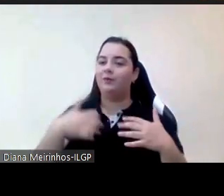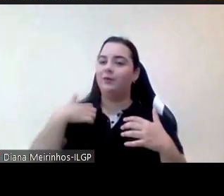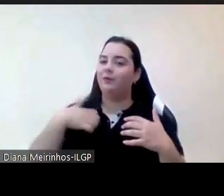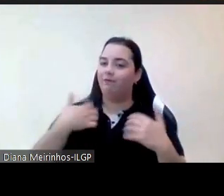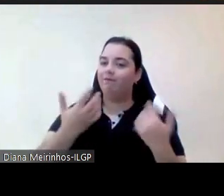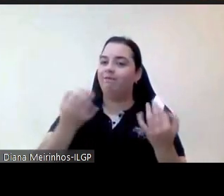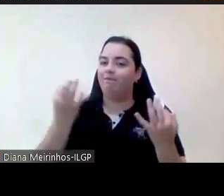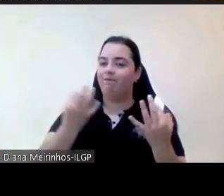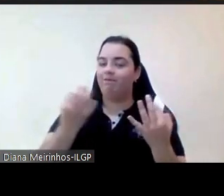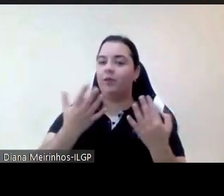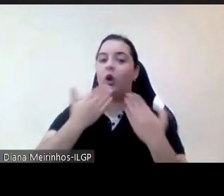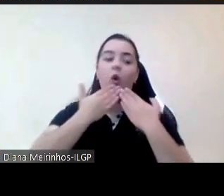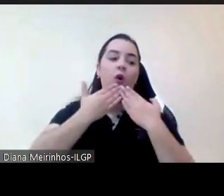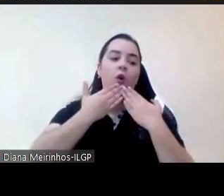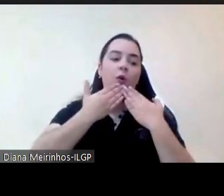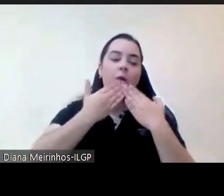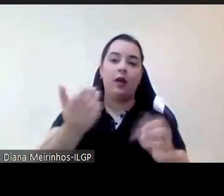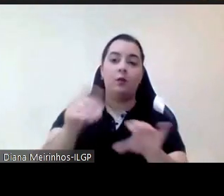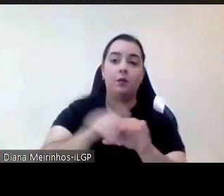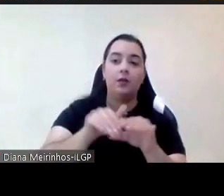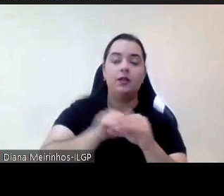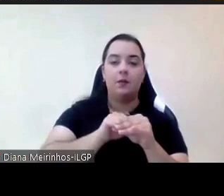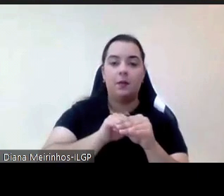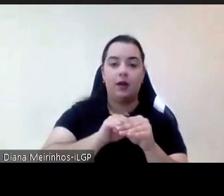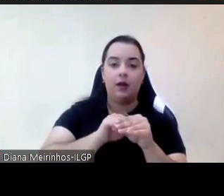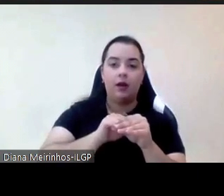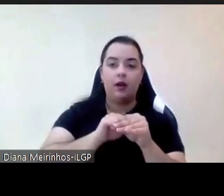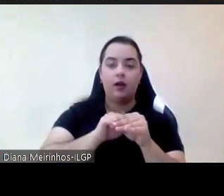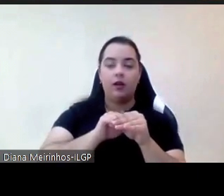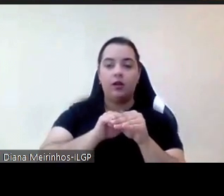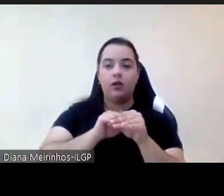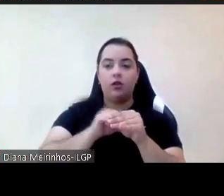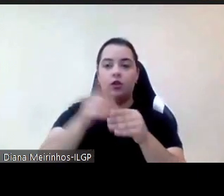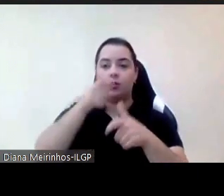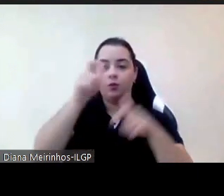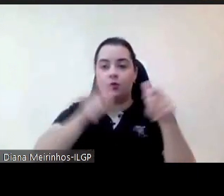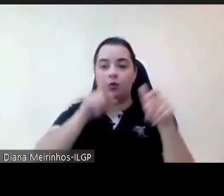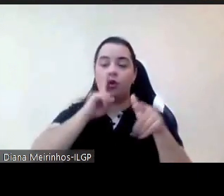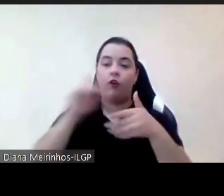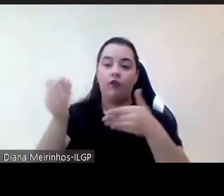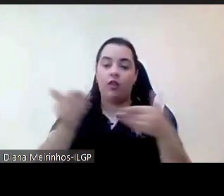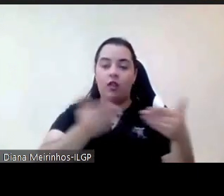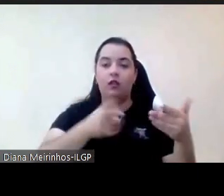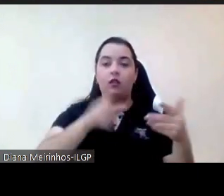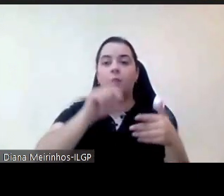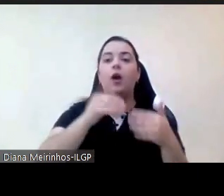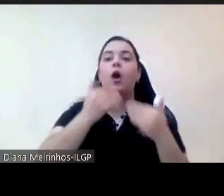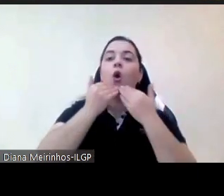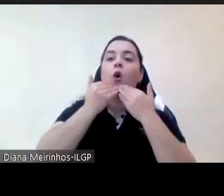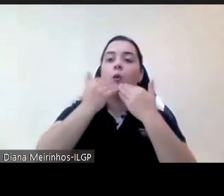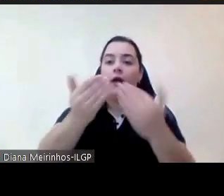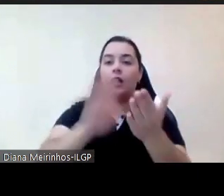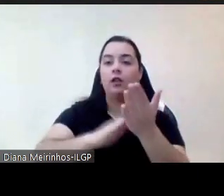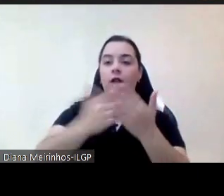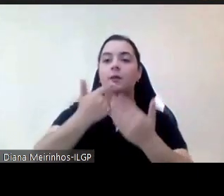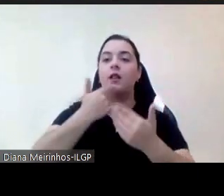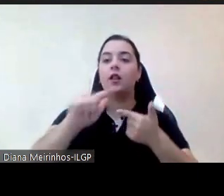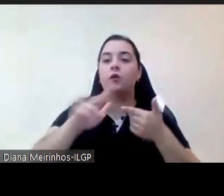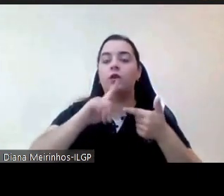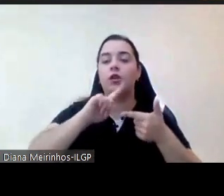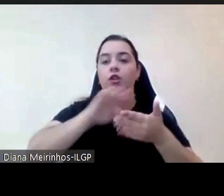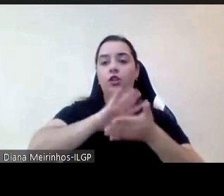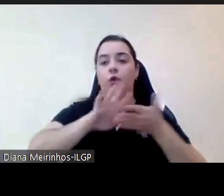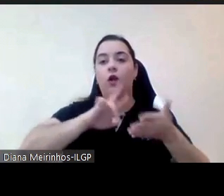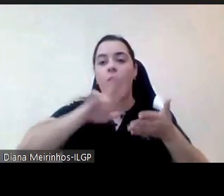a participação das nossas convidadas agradeço também muito às nossas intérpretes de língua gestual portuguesa que